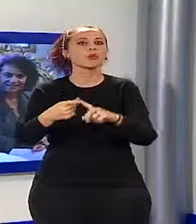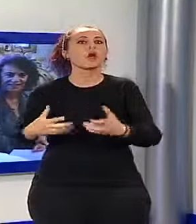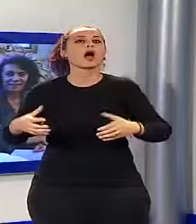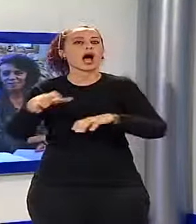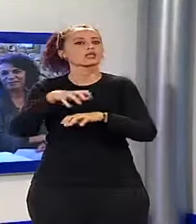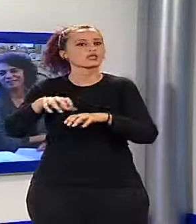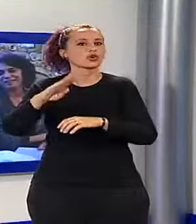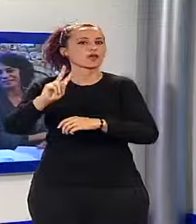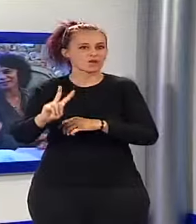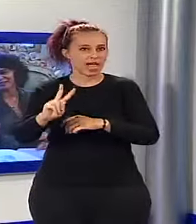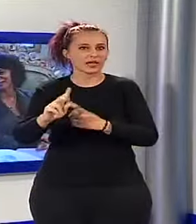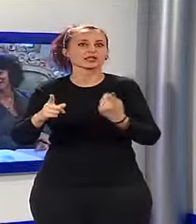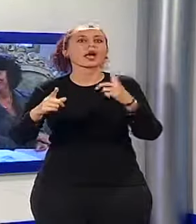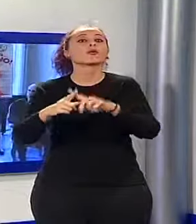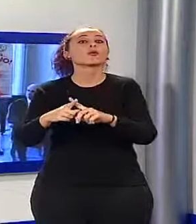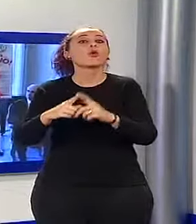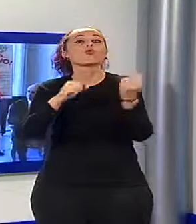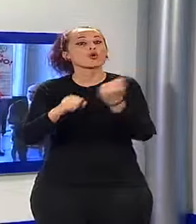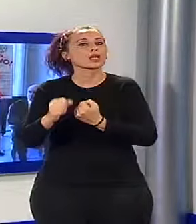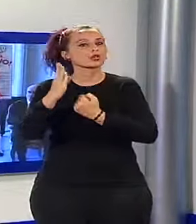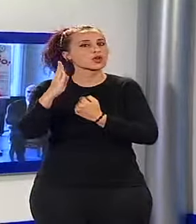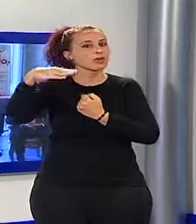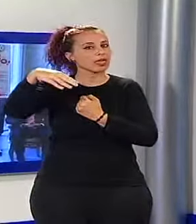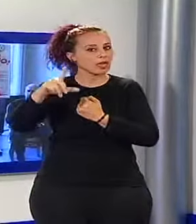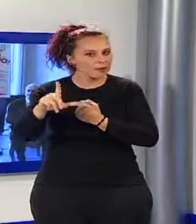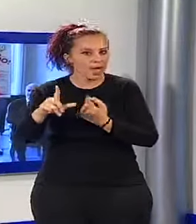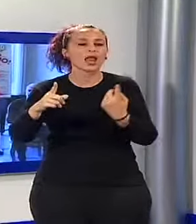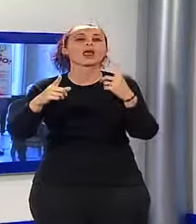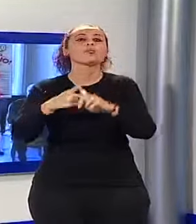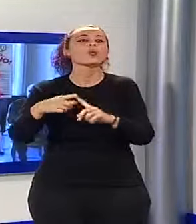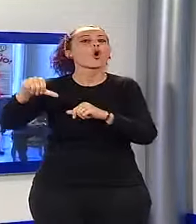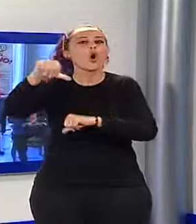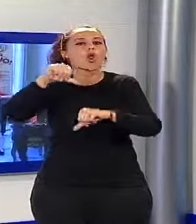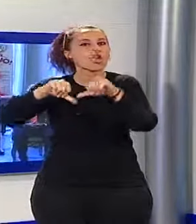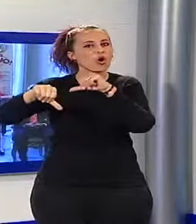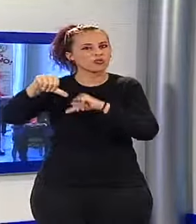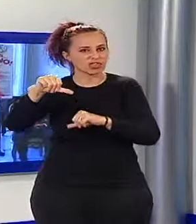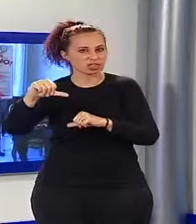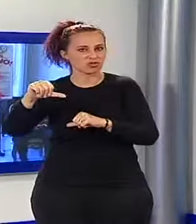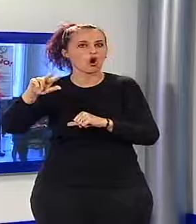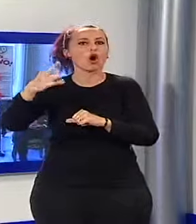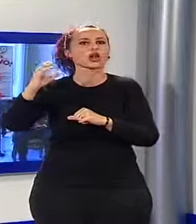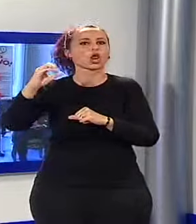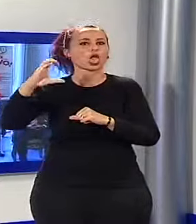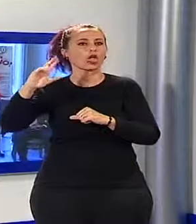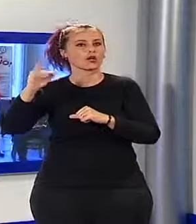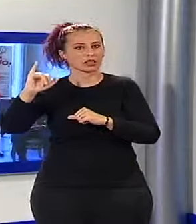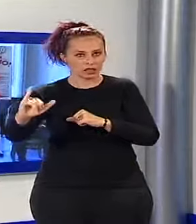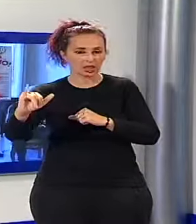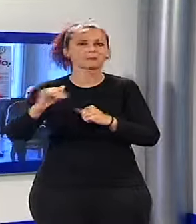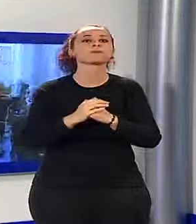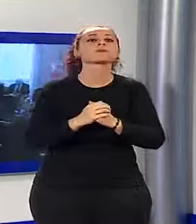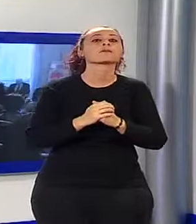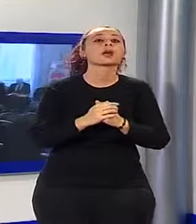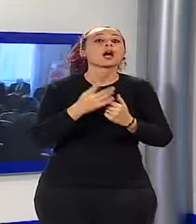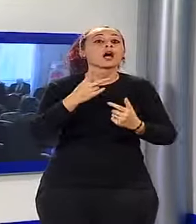da Ilaria Maffei della Fondazione BML e da Mario Rocchi dell'omonimo Oleificio. La preparazione del coro e del corpo di ballo è stata